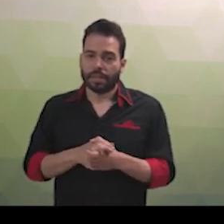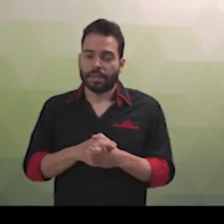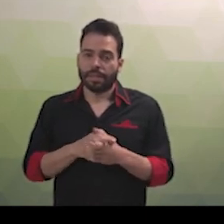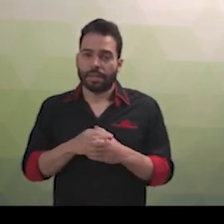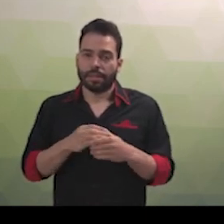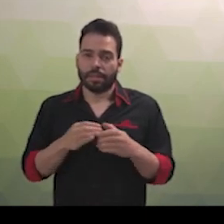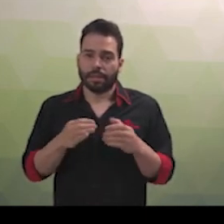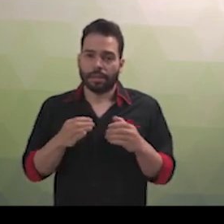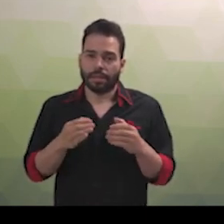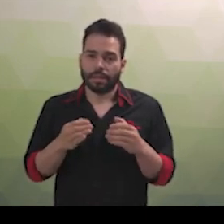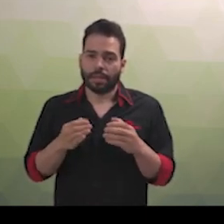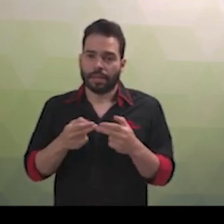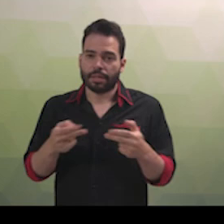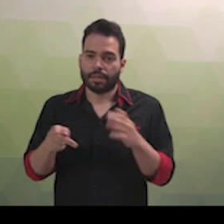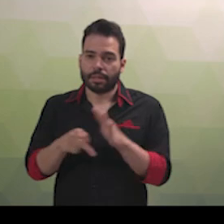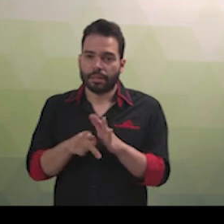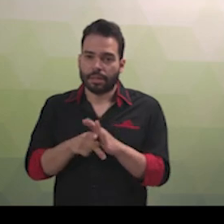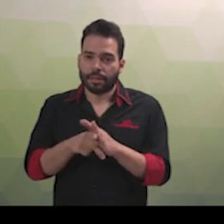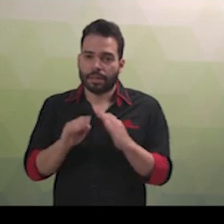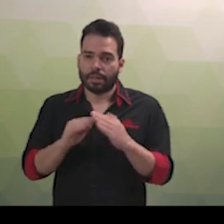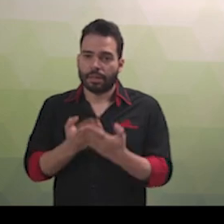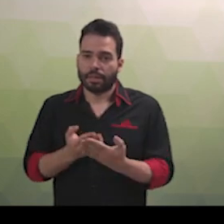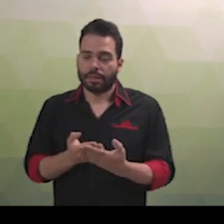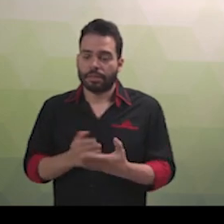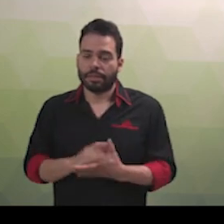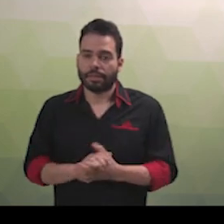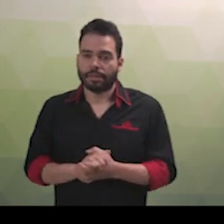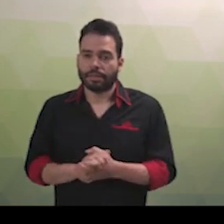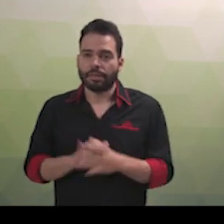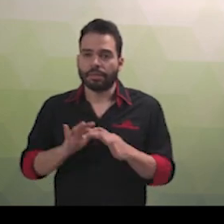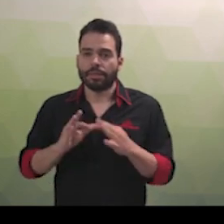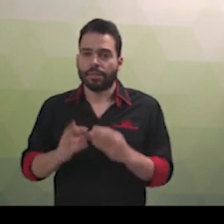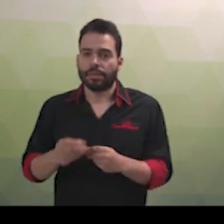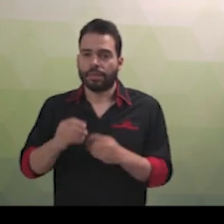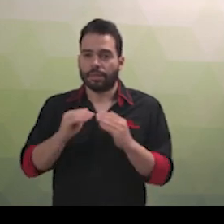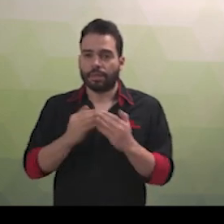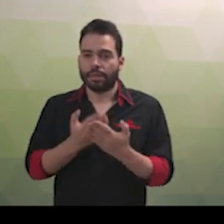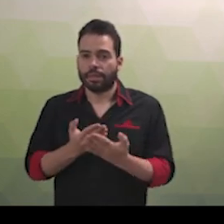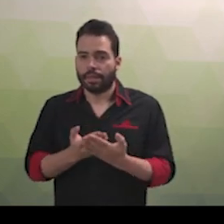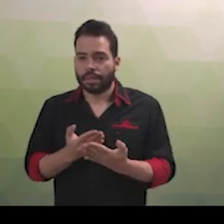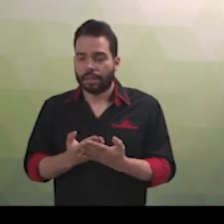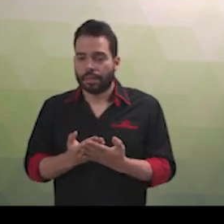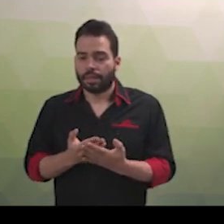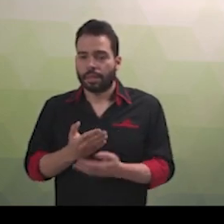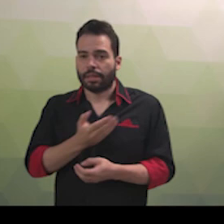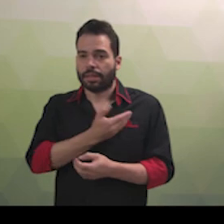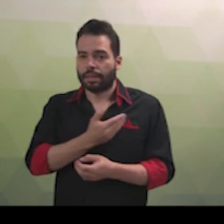viabilizarão as ações previstas nesse decreto, com dotações específicas em seus orçamentos anuais e